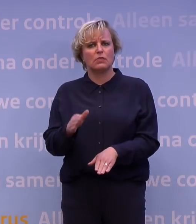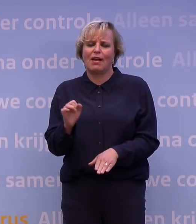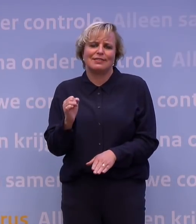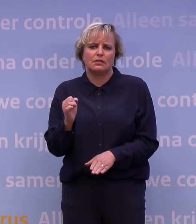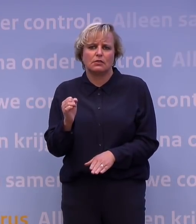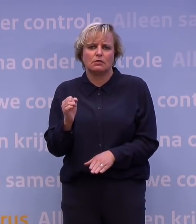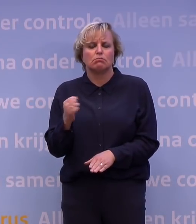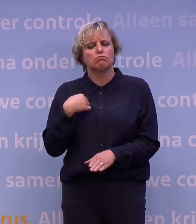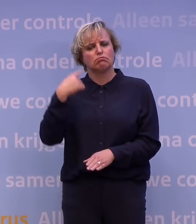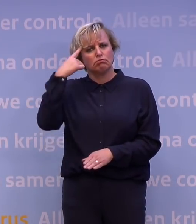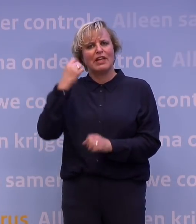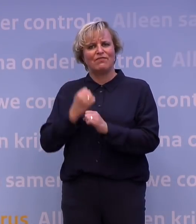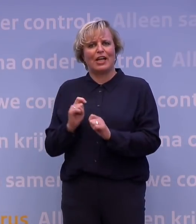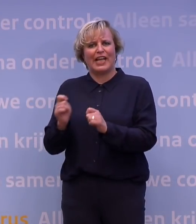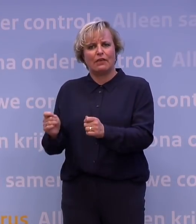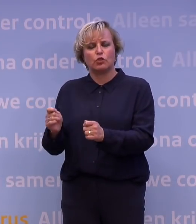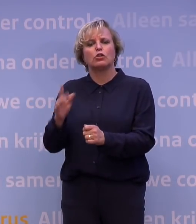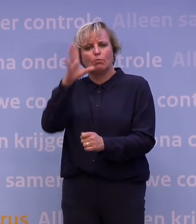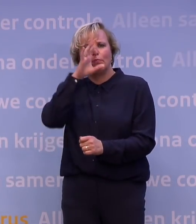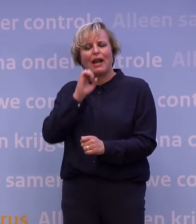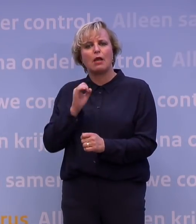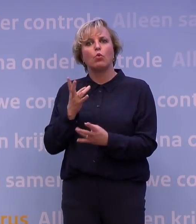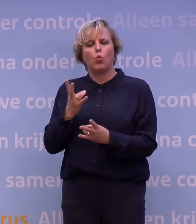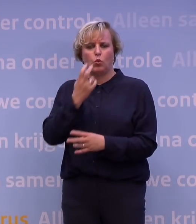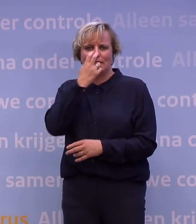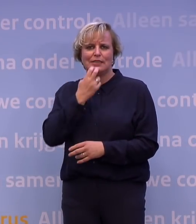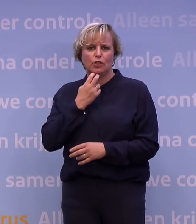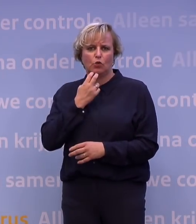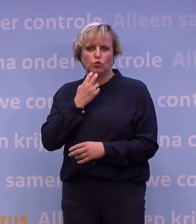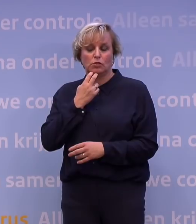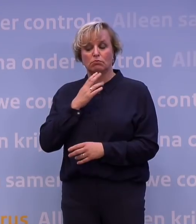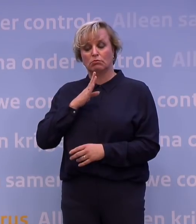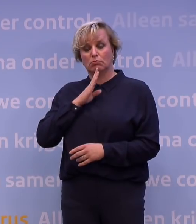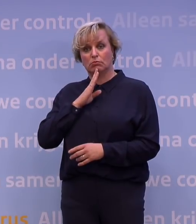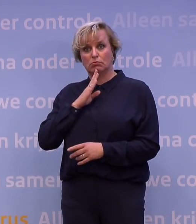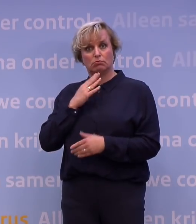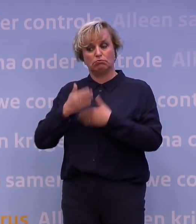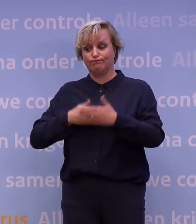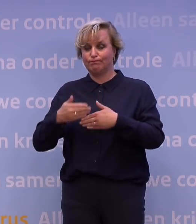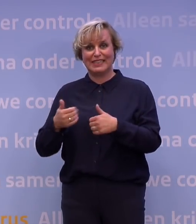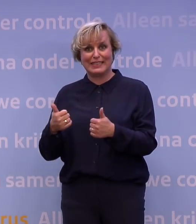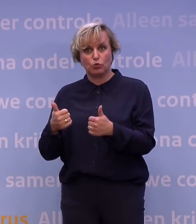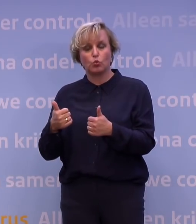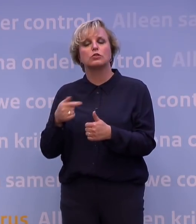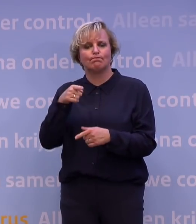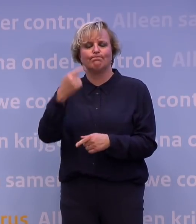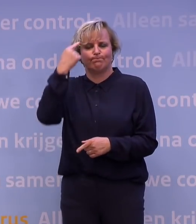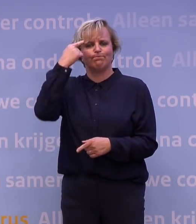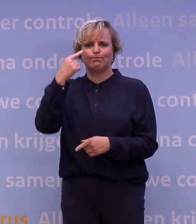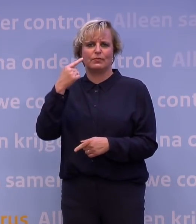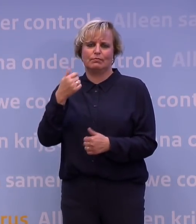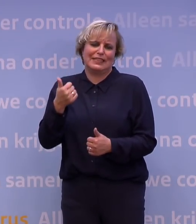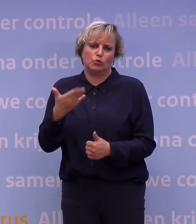werkgevers zich heel goed realiseren hoe serieus dit is en hoe slecht het ook voor hen is als dit niet goed gaat. Daar komt wel bij dat als een